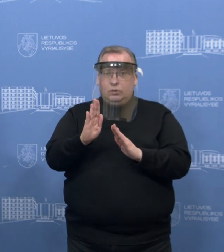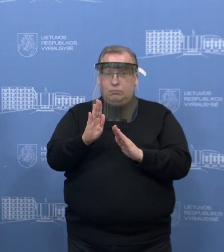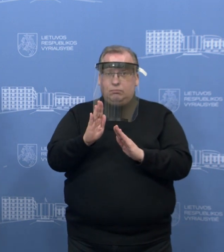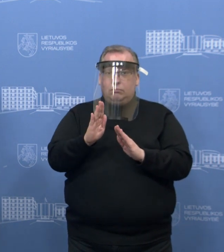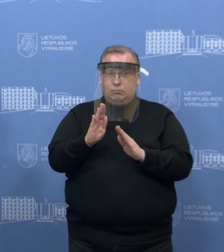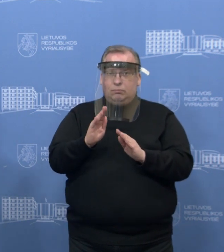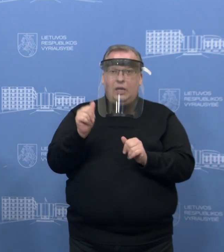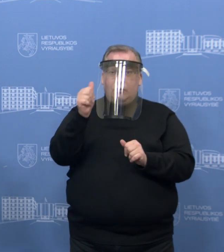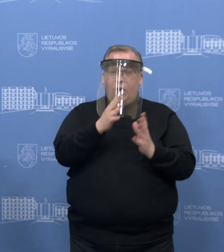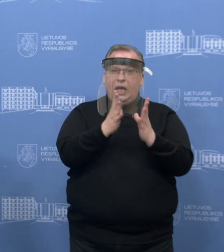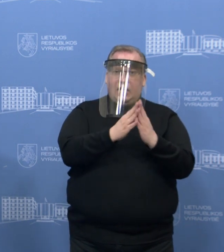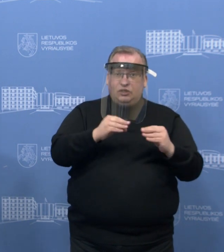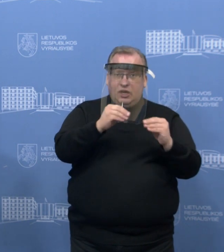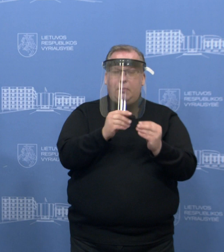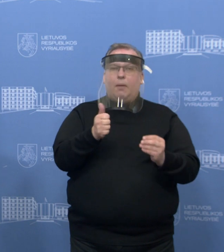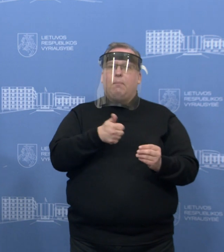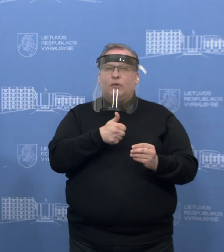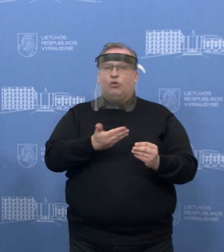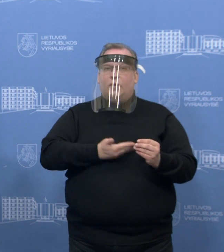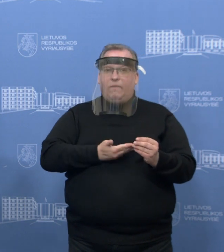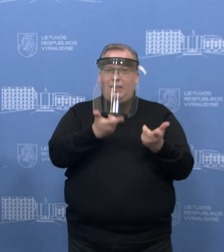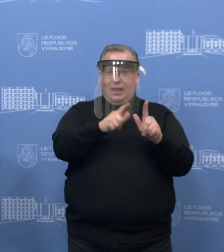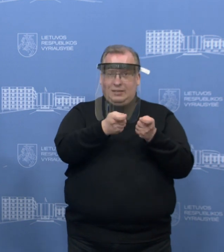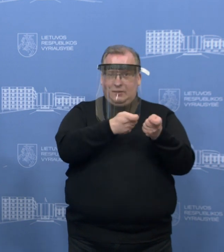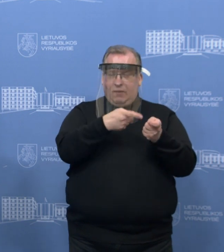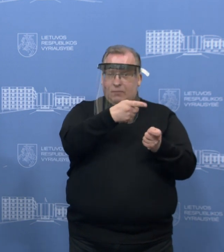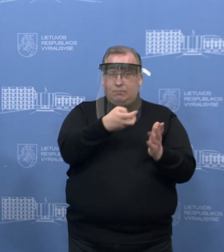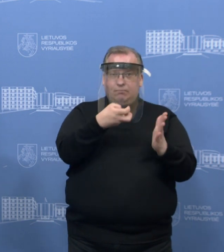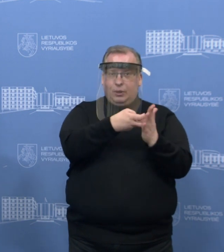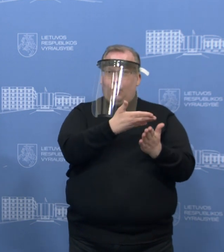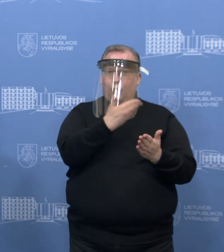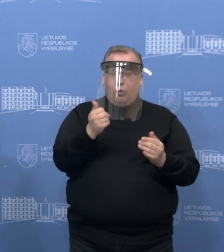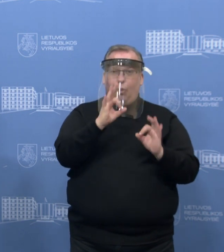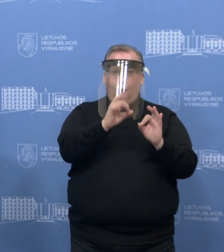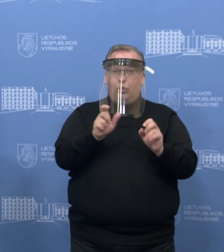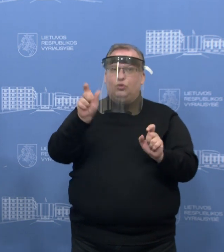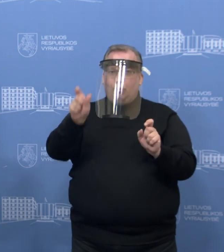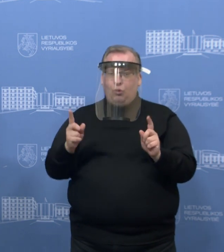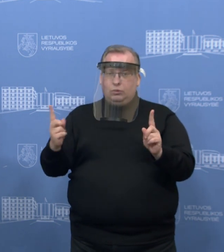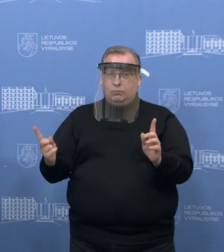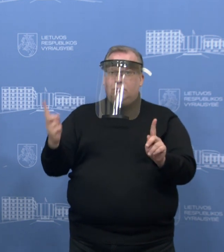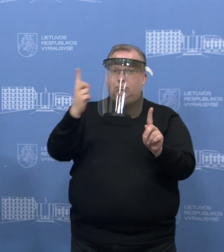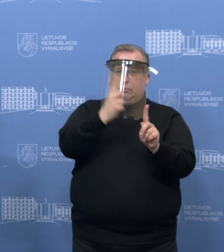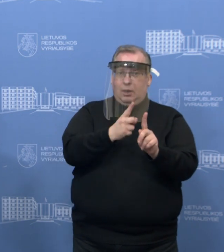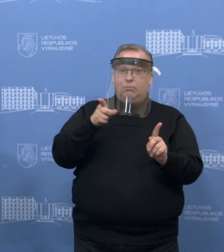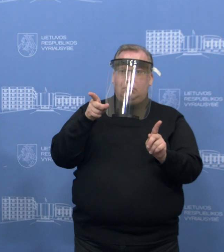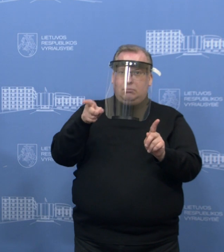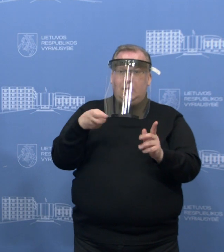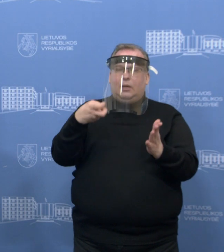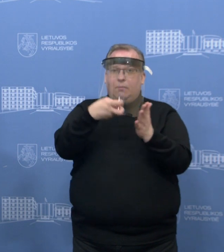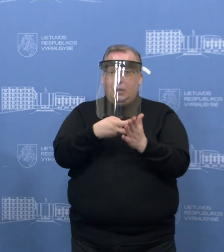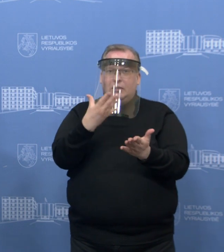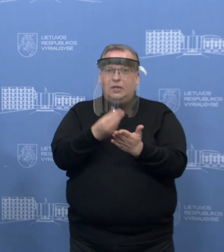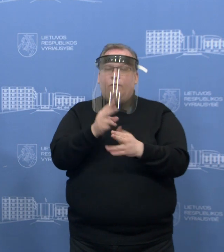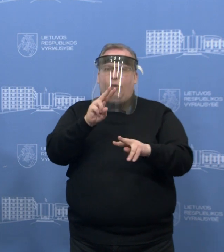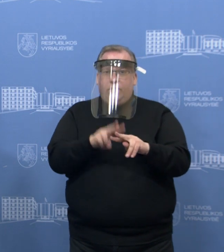kai šeima yra, sakykim, gyvena valdybė, kur nėra registruota, ar ne, žmogus vyksta, nėra, nėra registruota tą savo